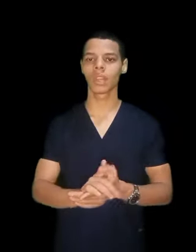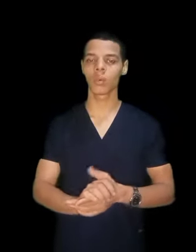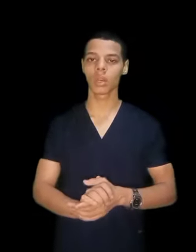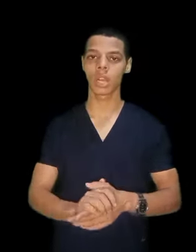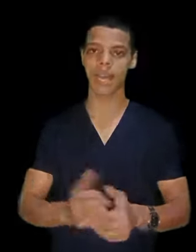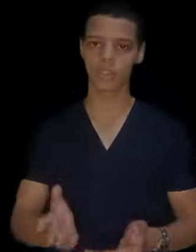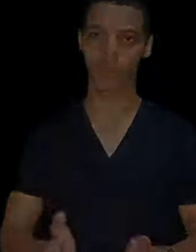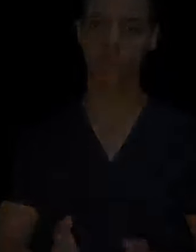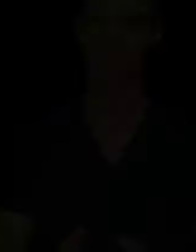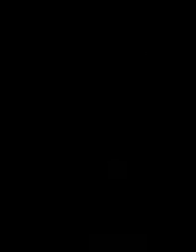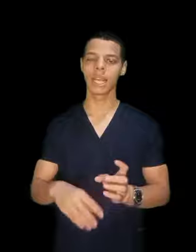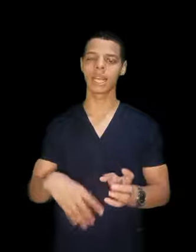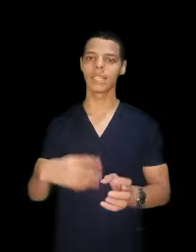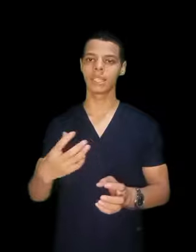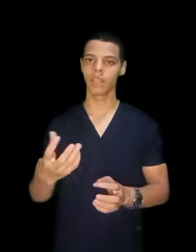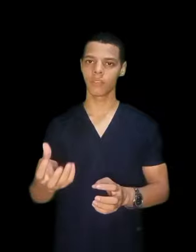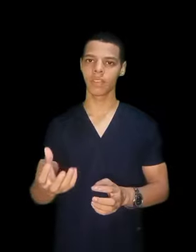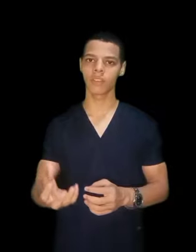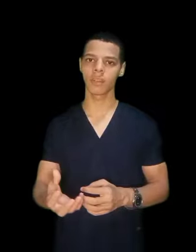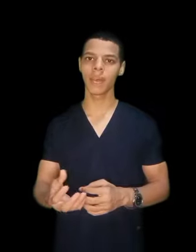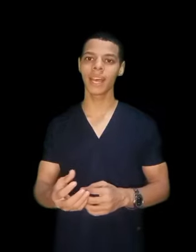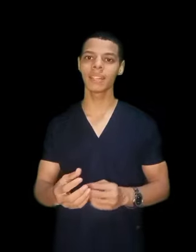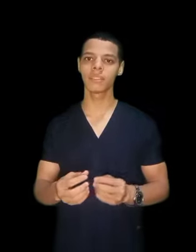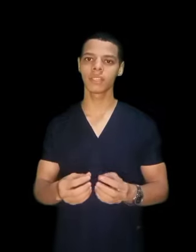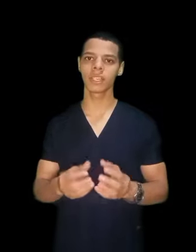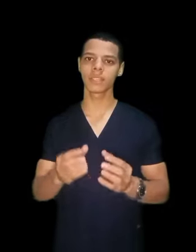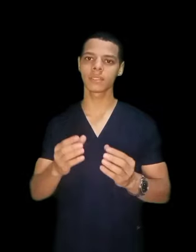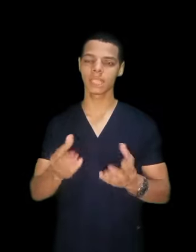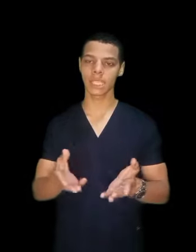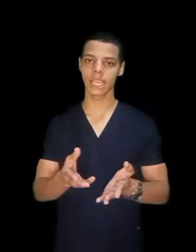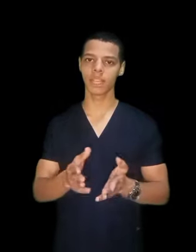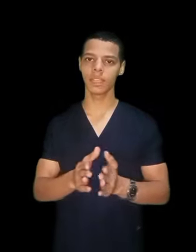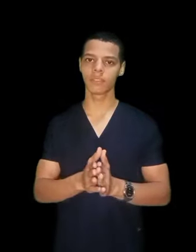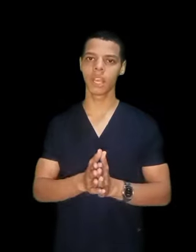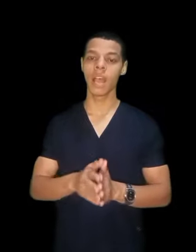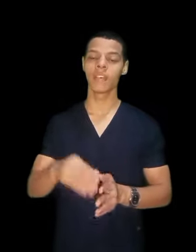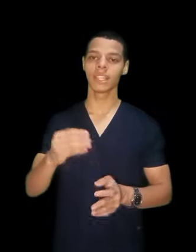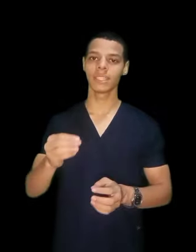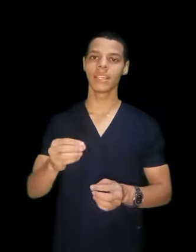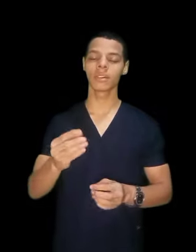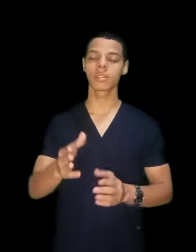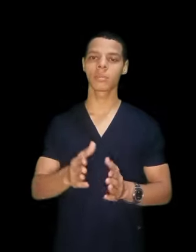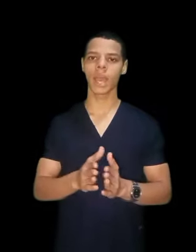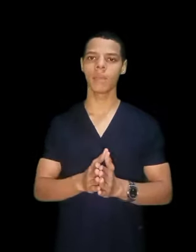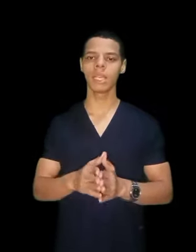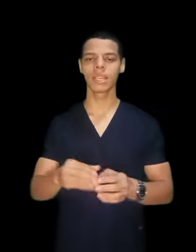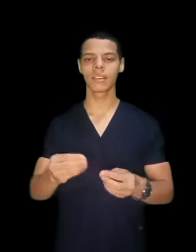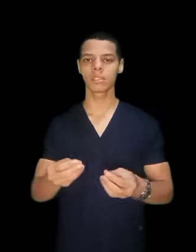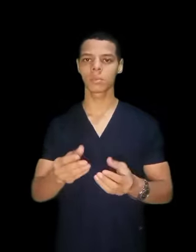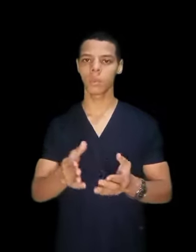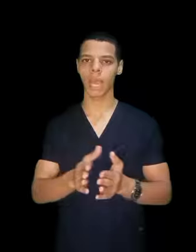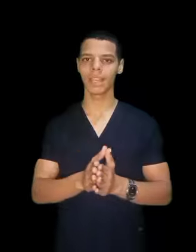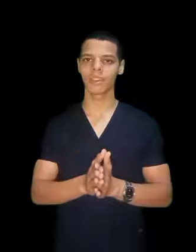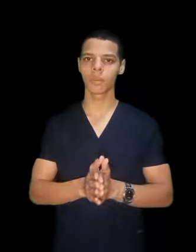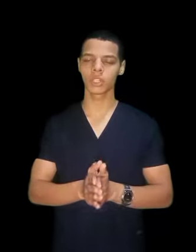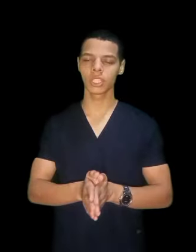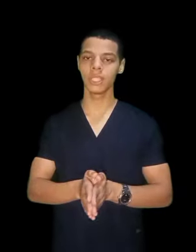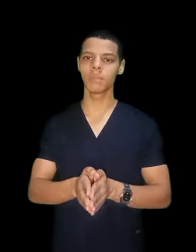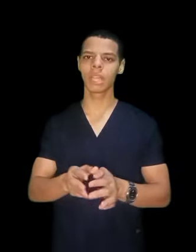تتدور على شغل لكن الفكرة في المعهد فكرة التكليف فعندنا قسم معامل ده قسم يعليق ببالش جيد